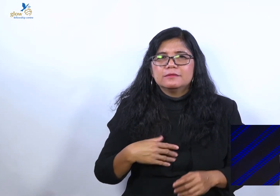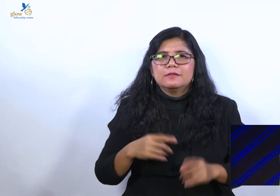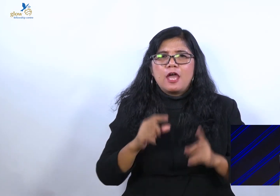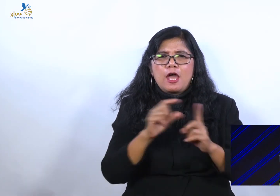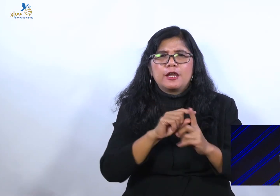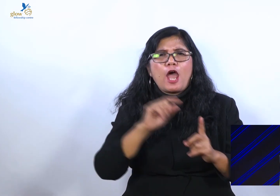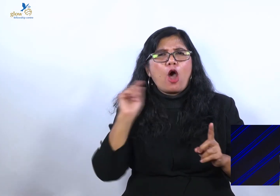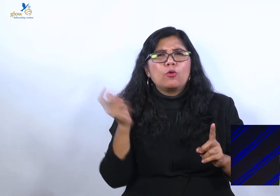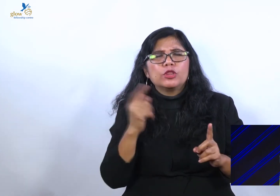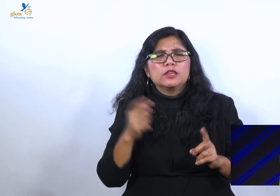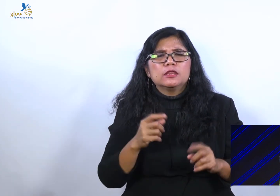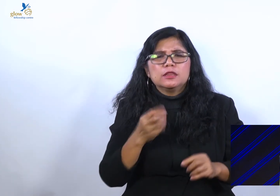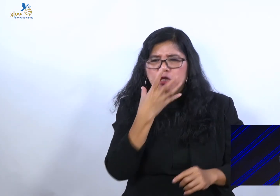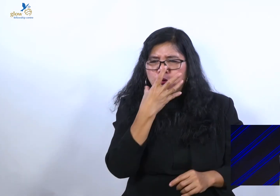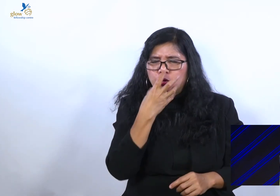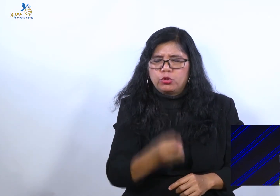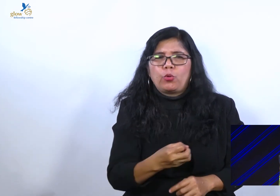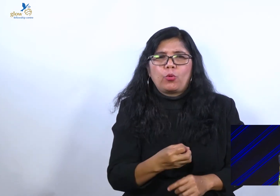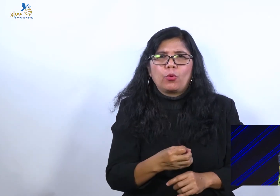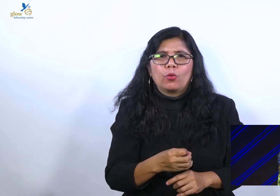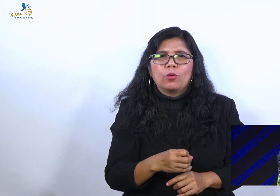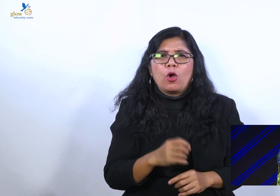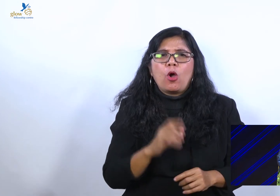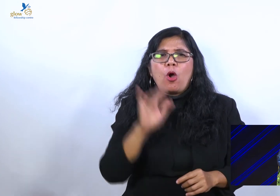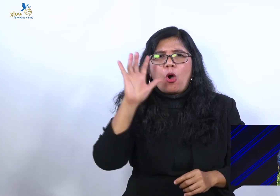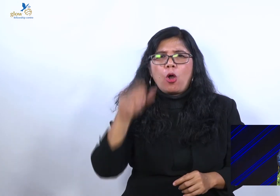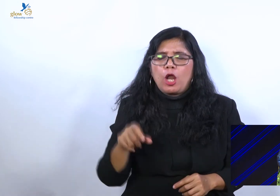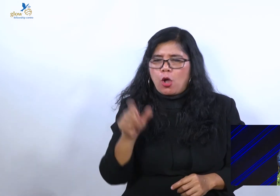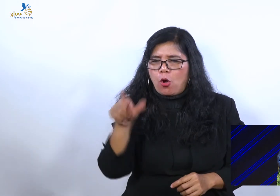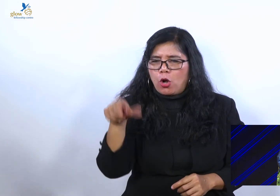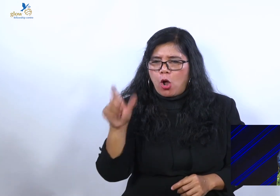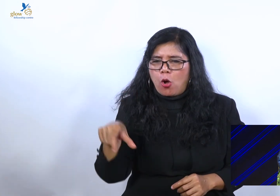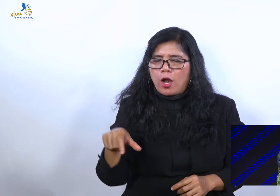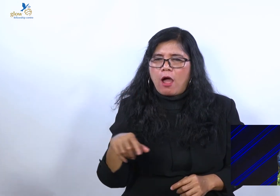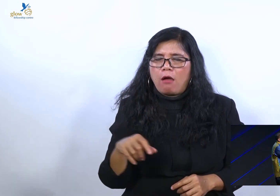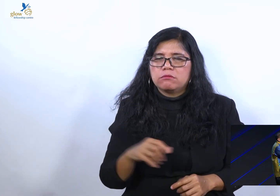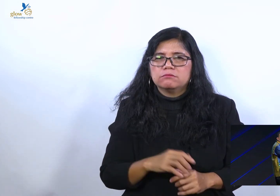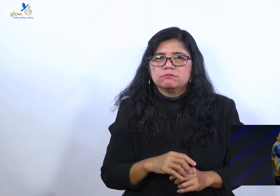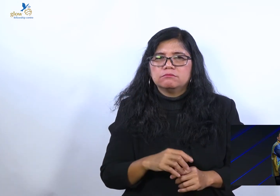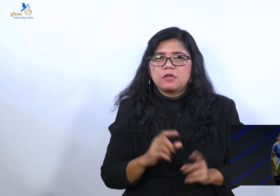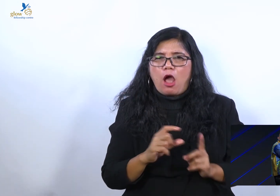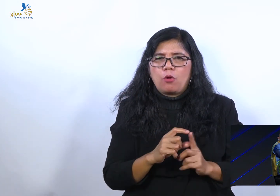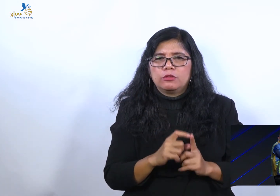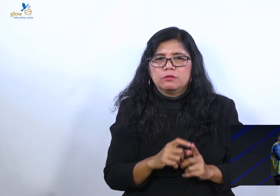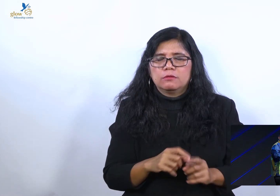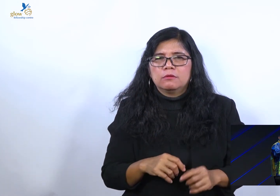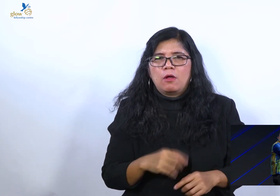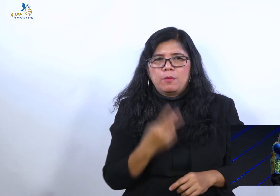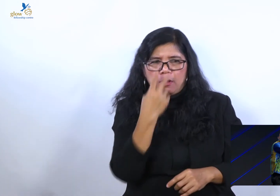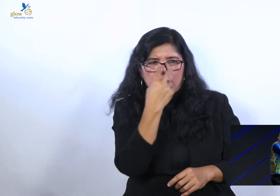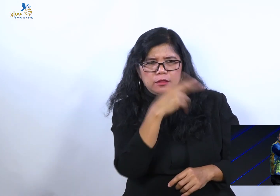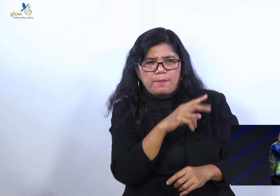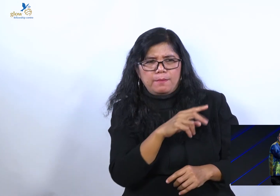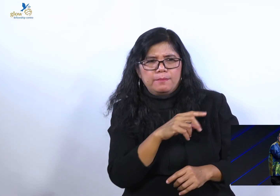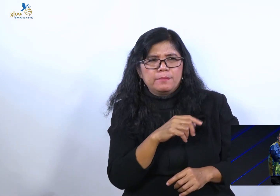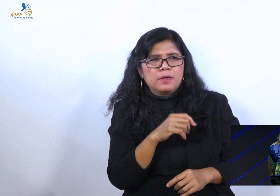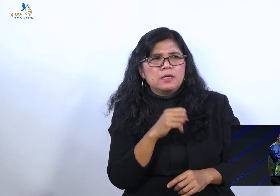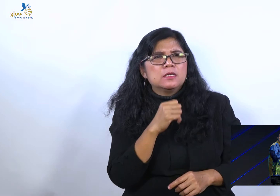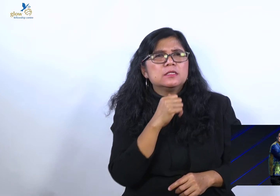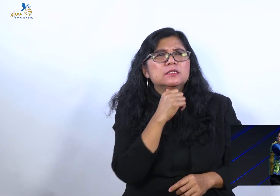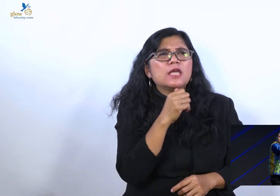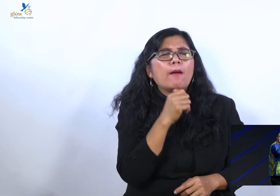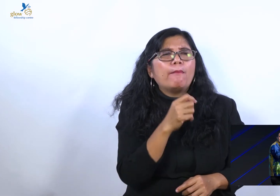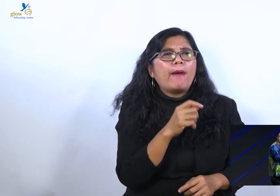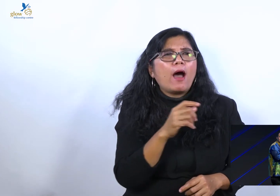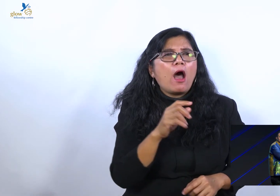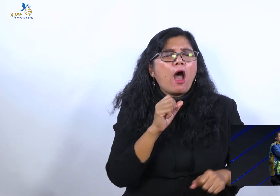Orang-orangnya Daud menatap si Mei dengan marah sambil berkata kepada Daud, siapa anjing mati ini?